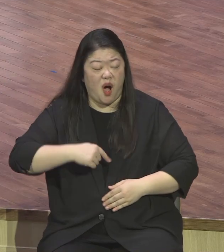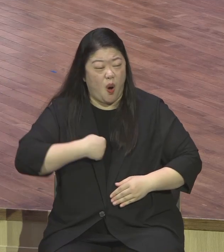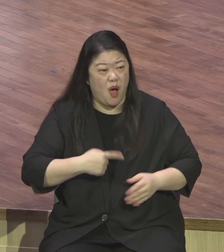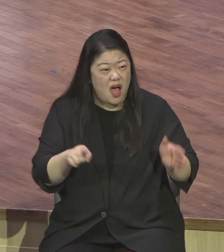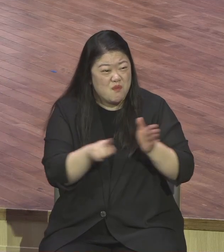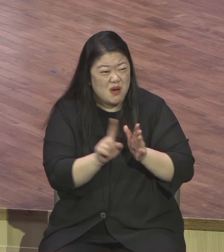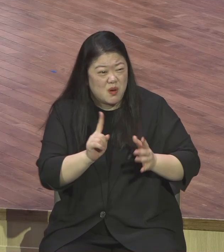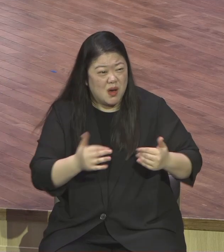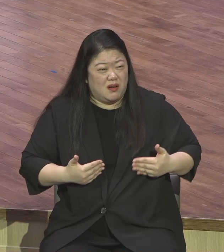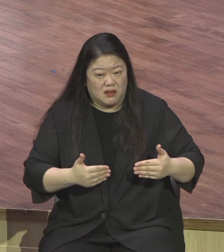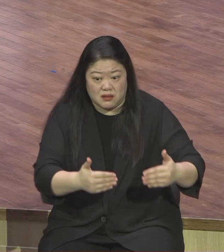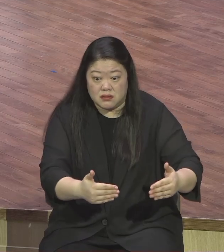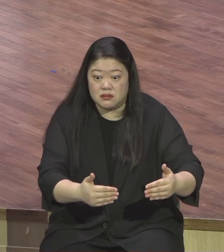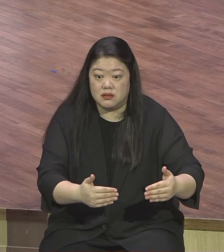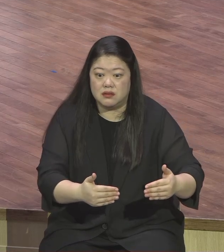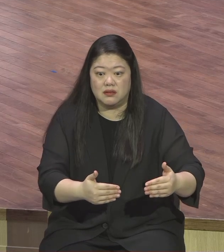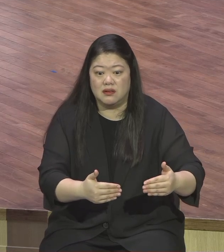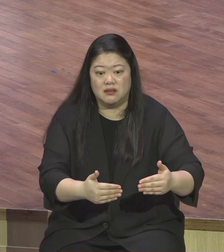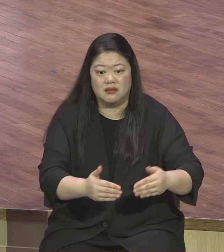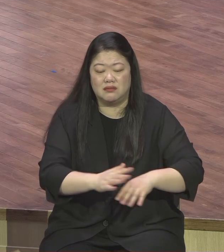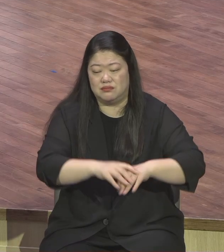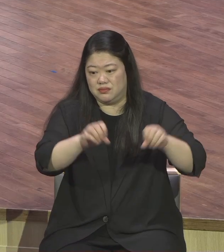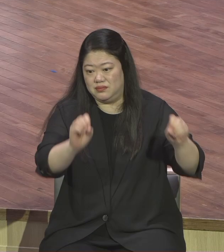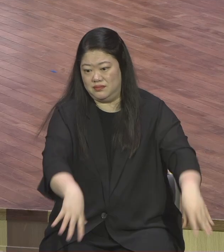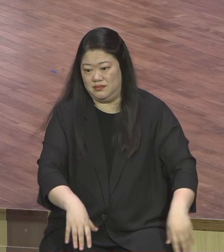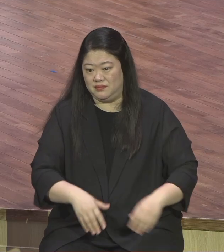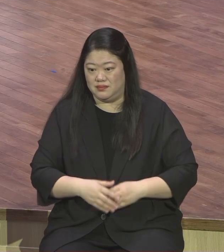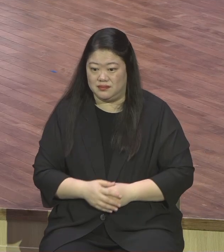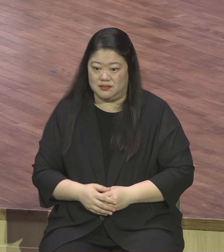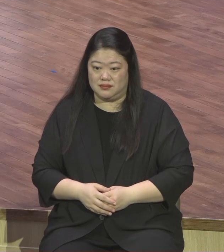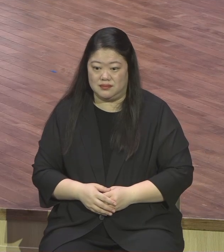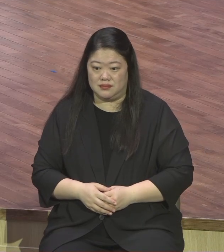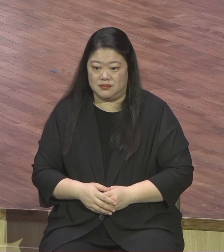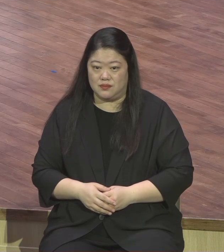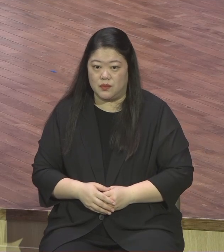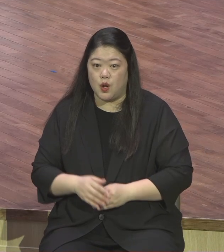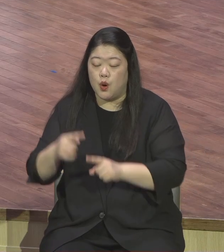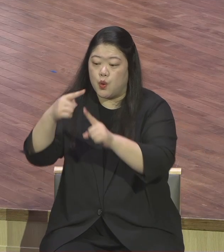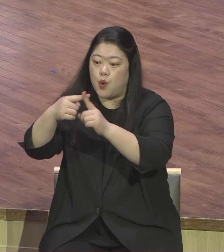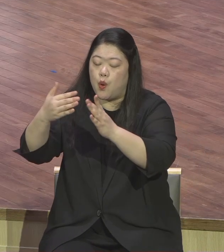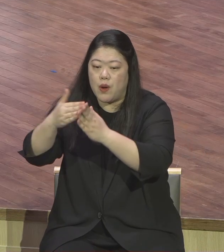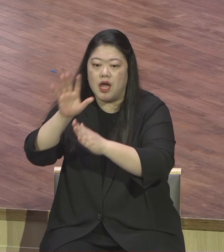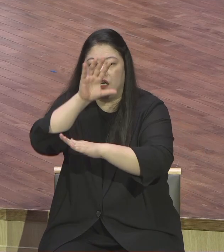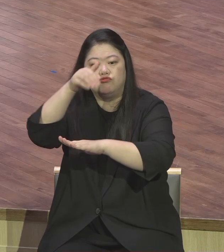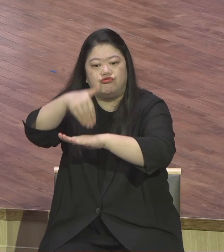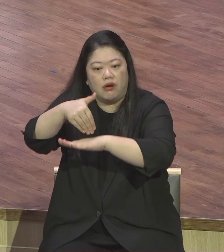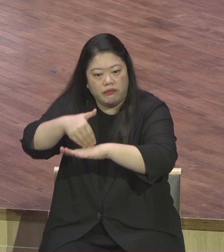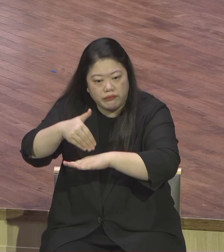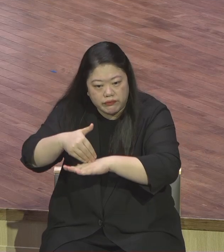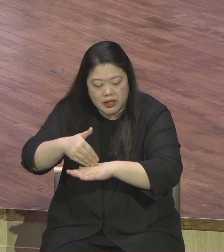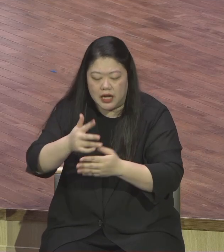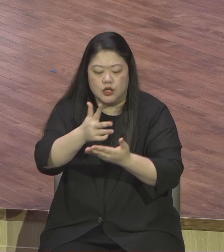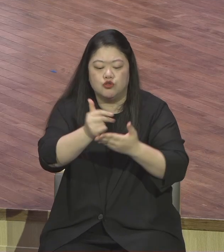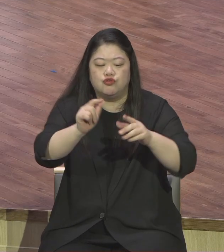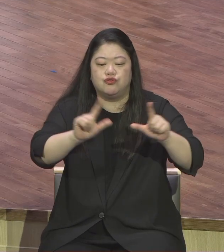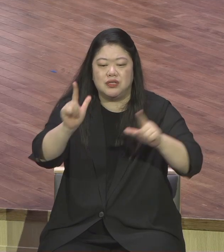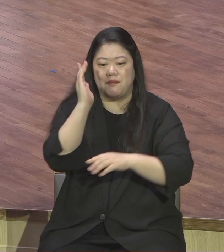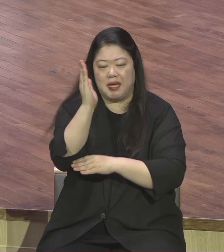그리고 교회가 제시하는 각종 훈련을 통해서 여러분 믿음에 굳게 서서 훈련 받아야 돼요 너무 어색해